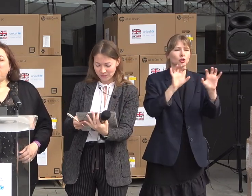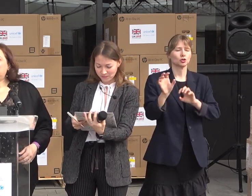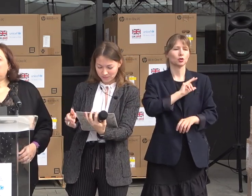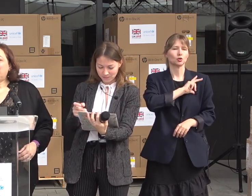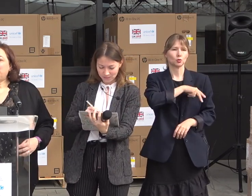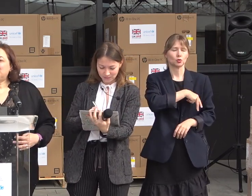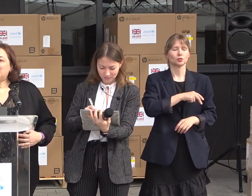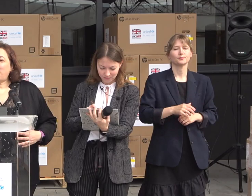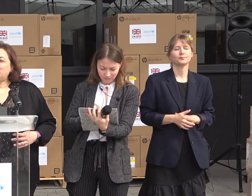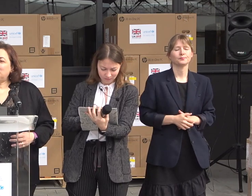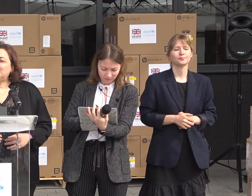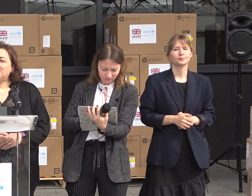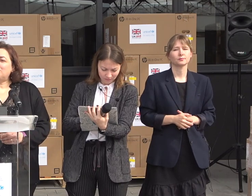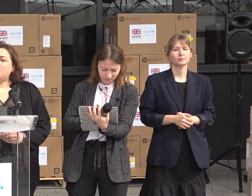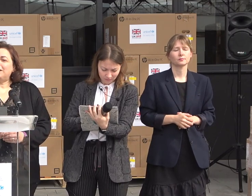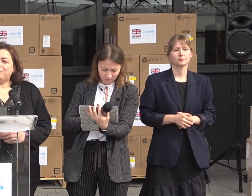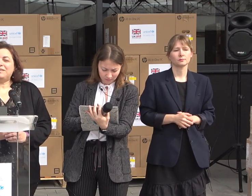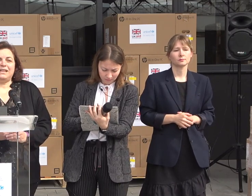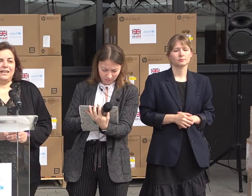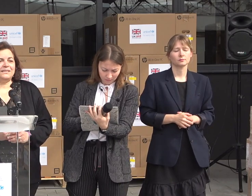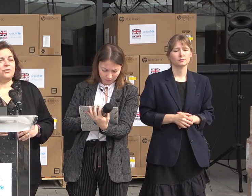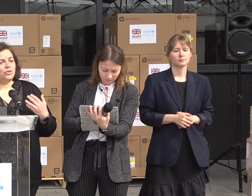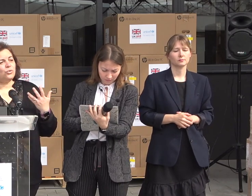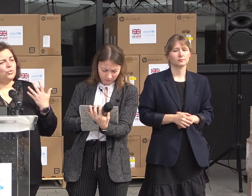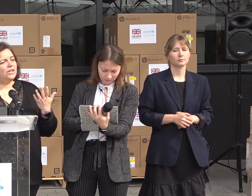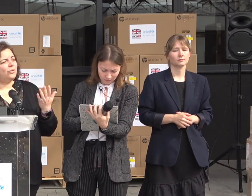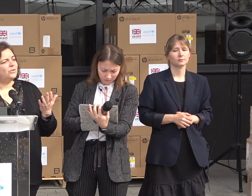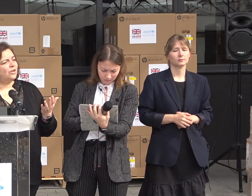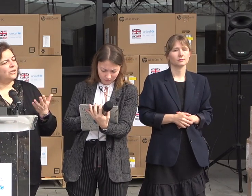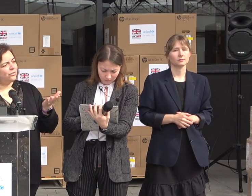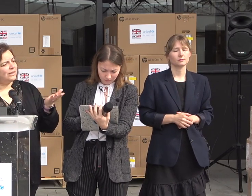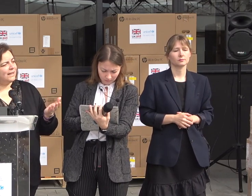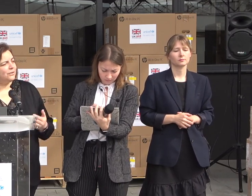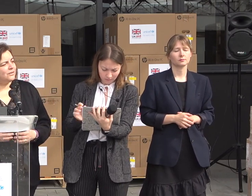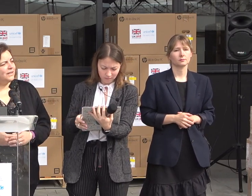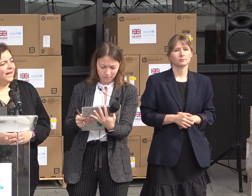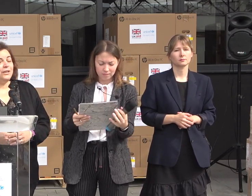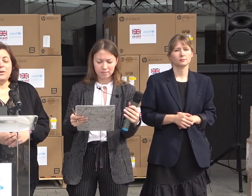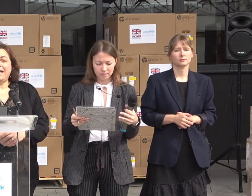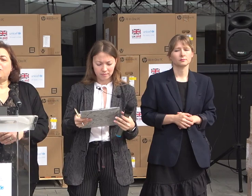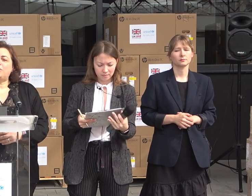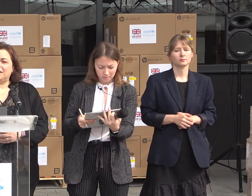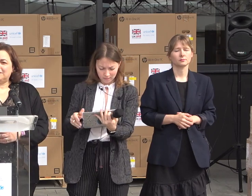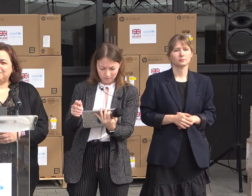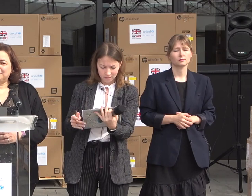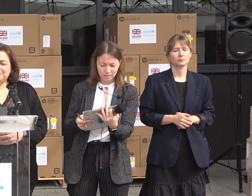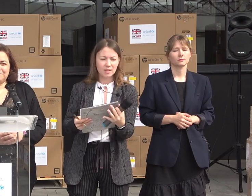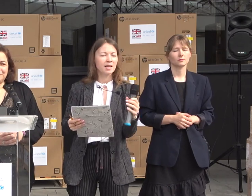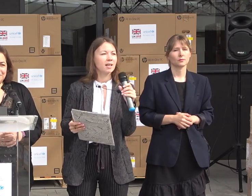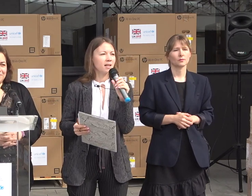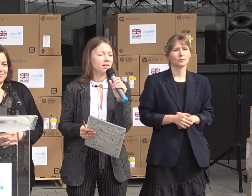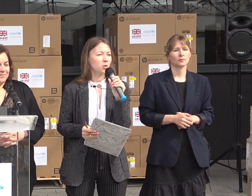The Minister never misses an opportunity to emphasize that the true heroes are the frontliners and we echo that.